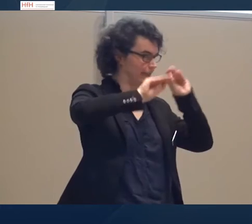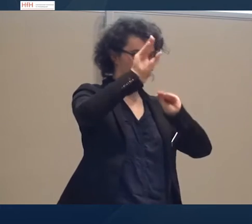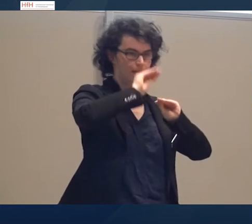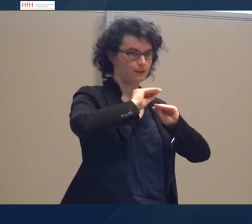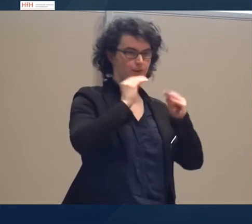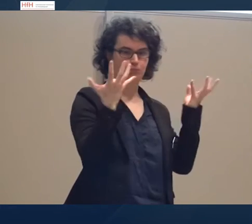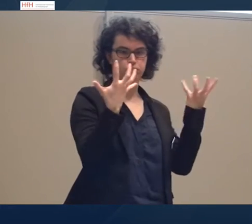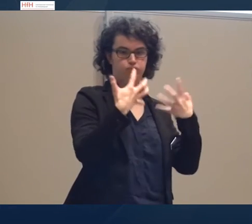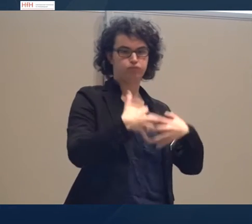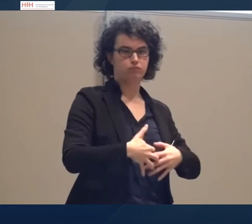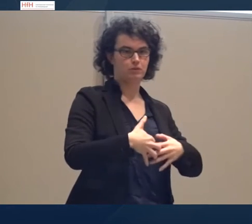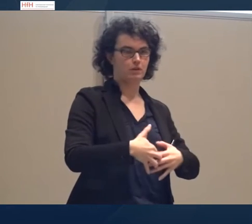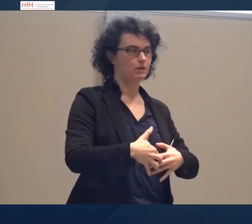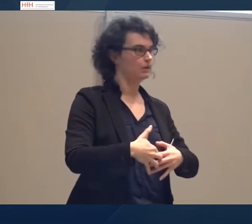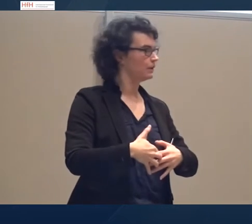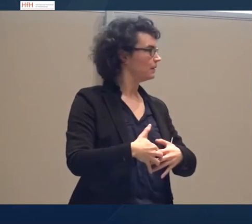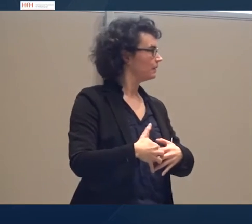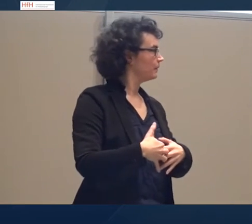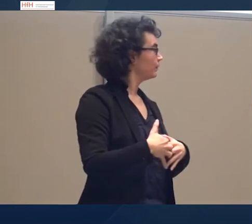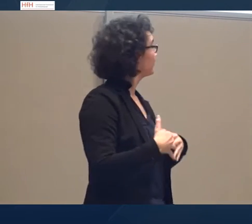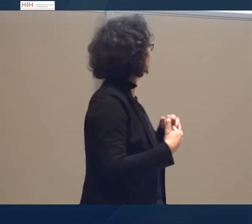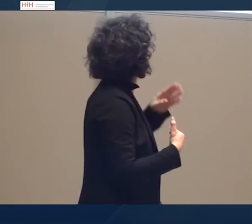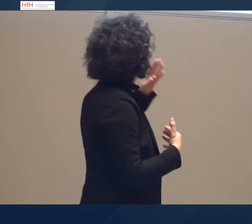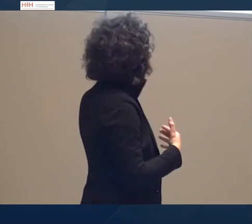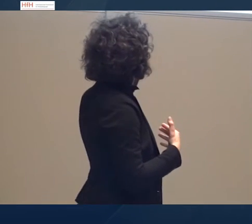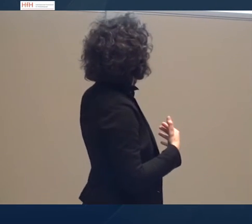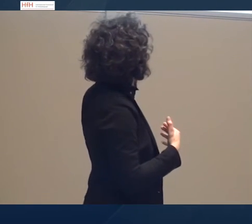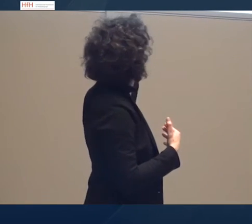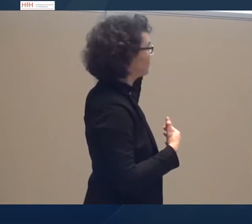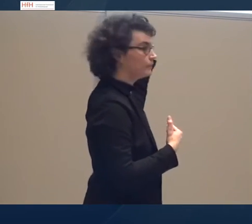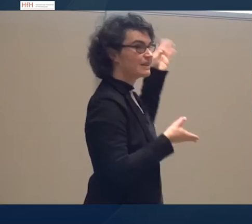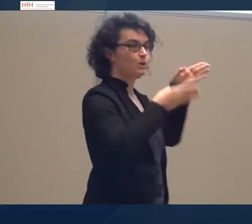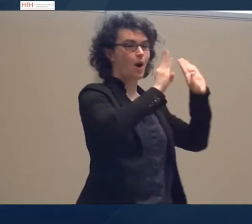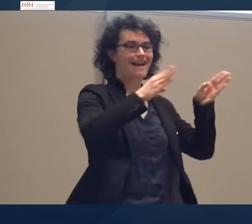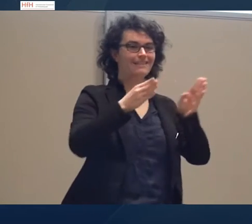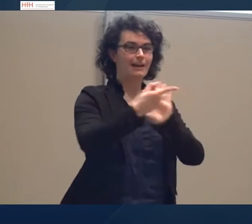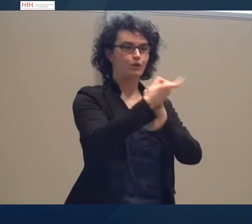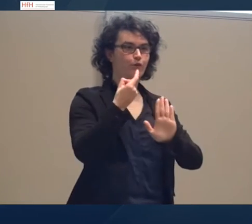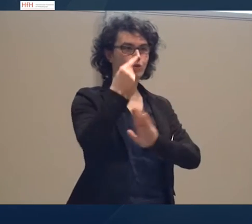ich habe hier eine Einteilung von Linke gewählt, um Ihnen zu zeigen,